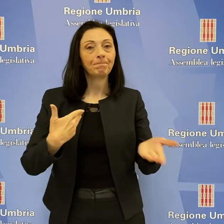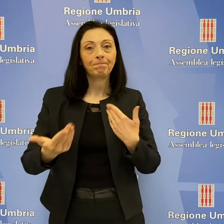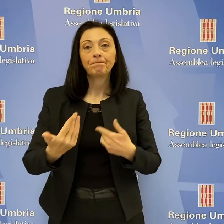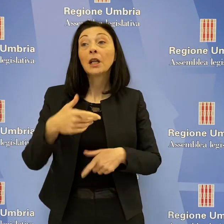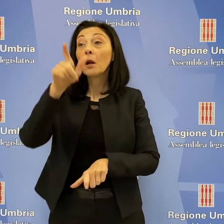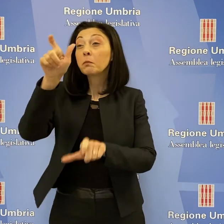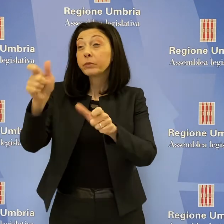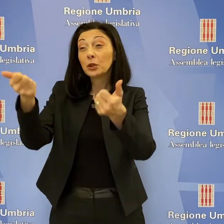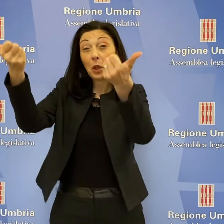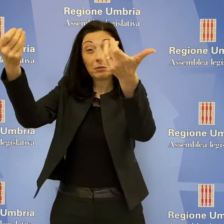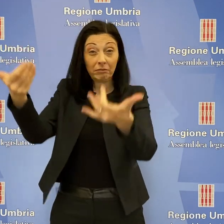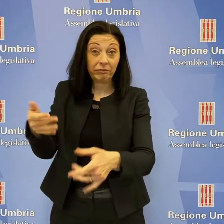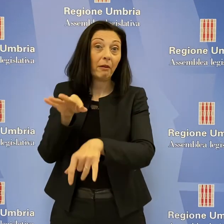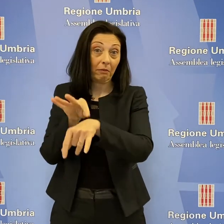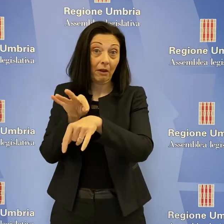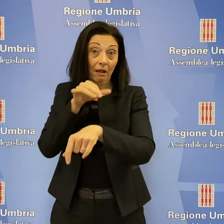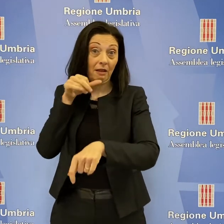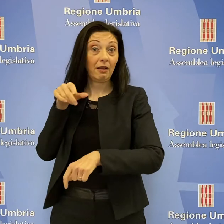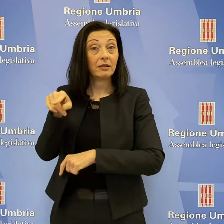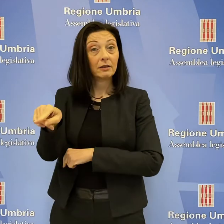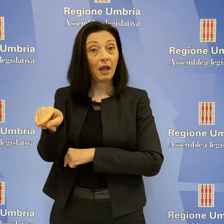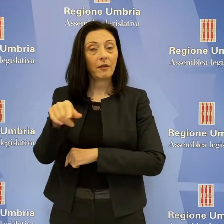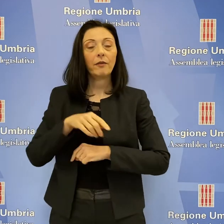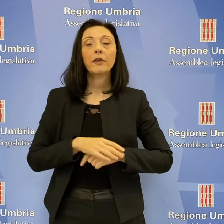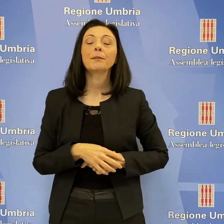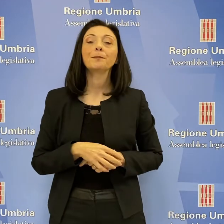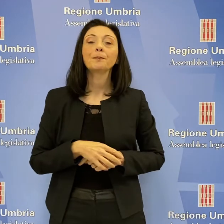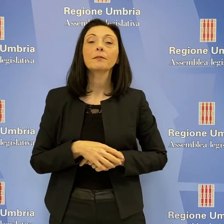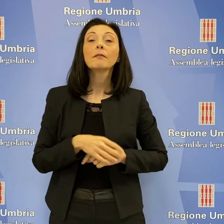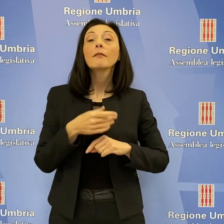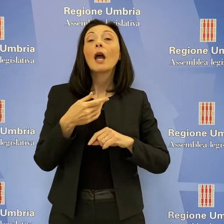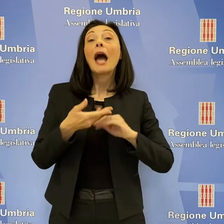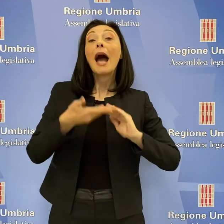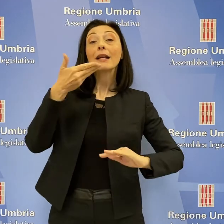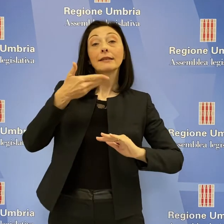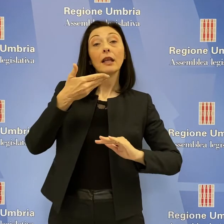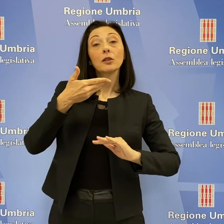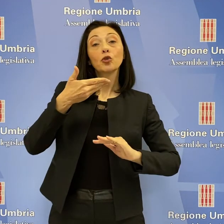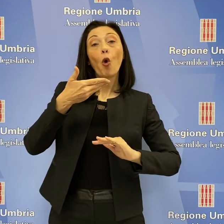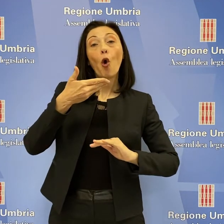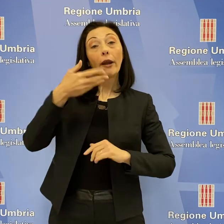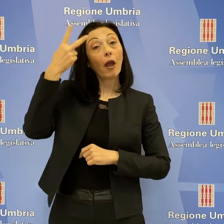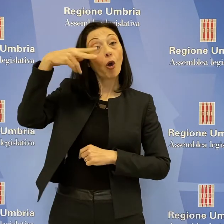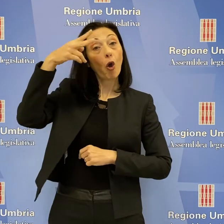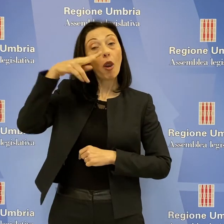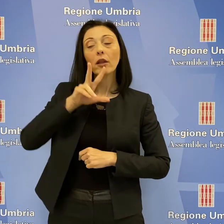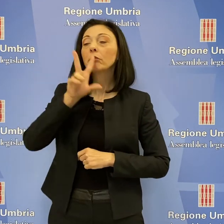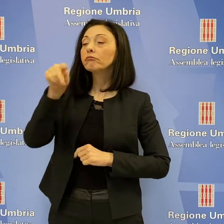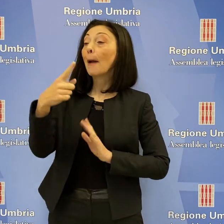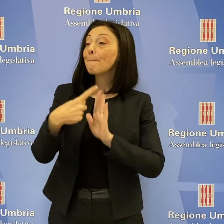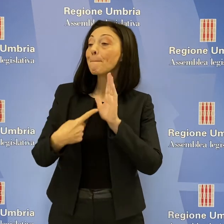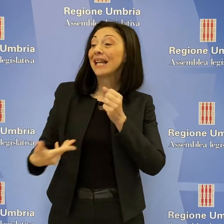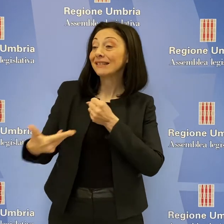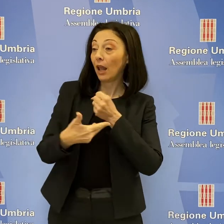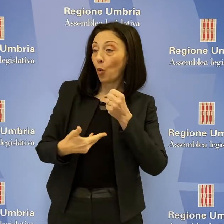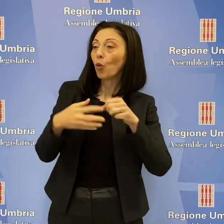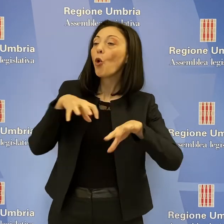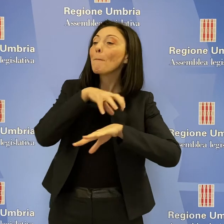incontro alle esigenze di centinaia di utenti e pazienti. L'assessore Luca Coletto ha risposto che nel corso del mese di luglio il Ministero della